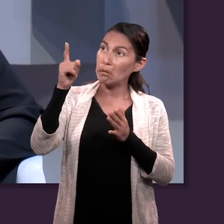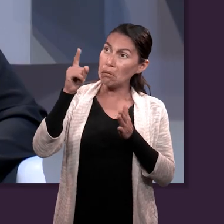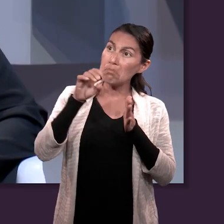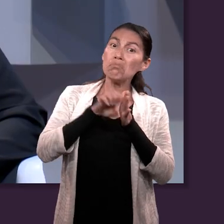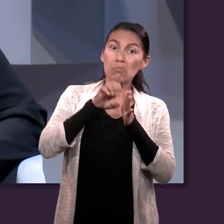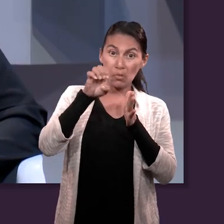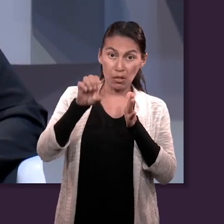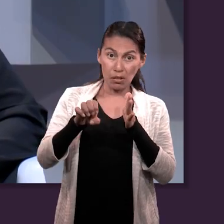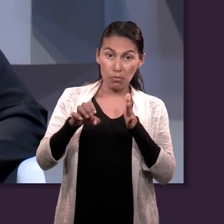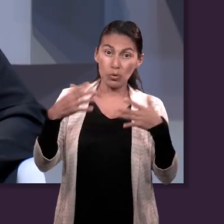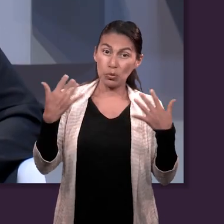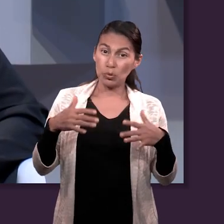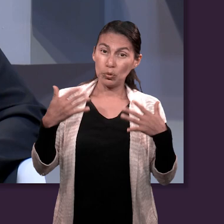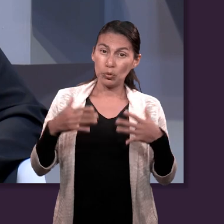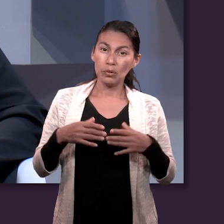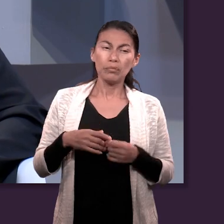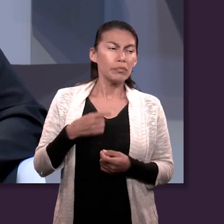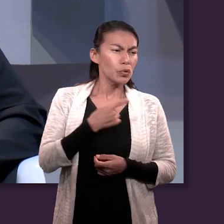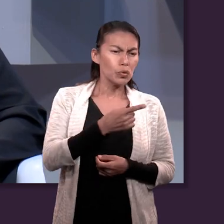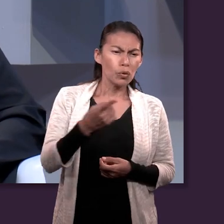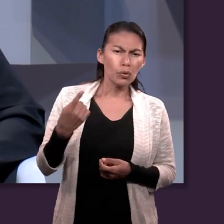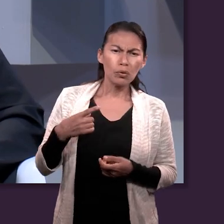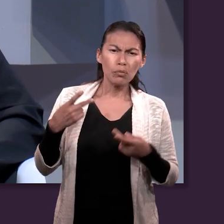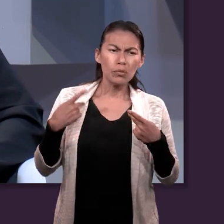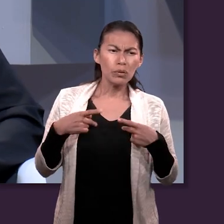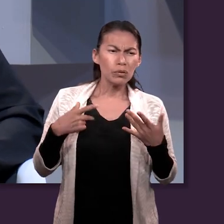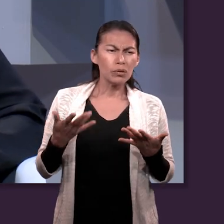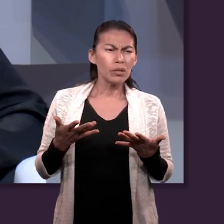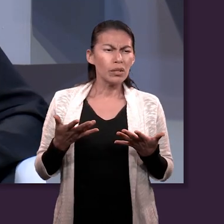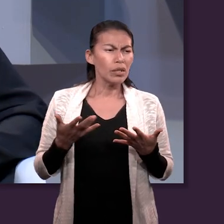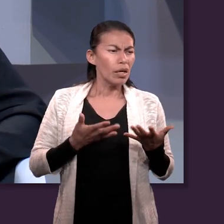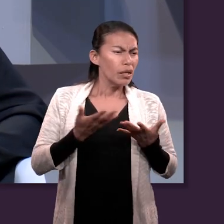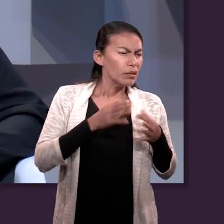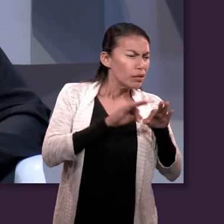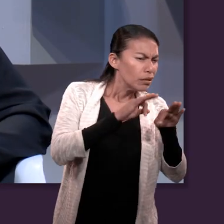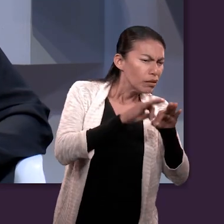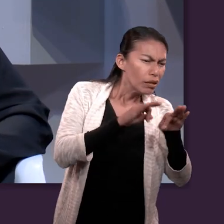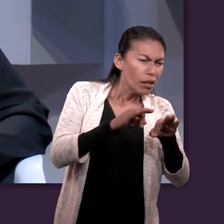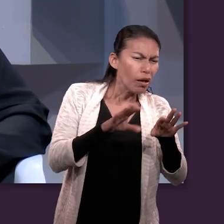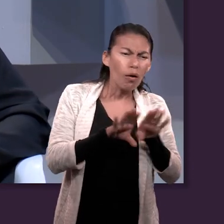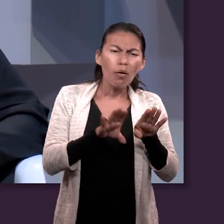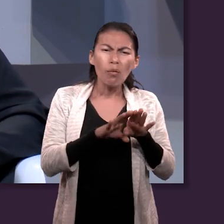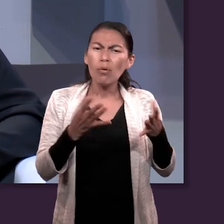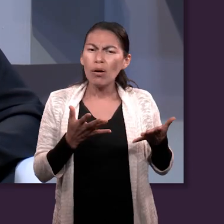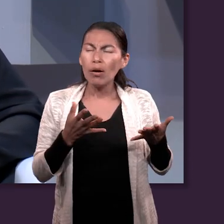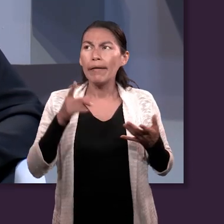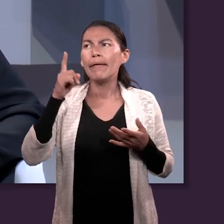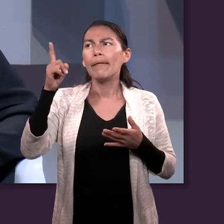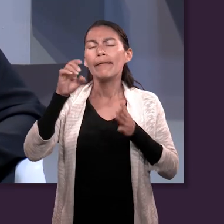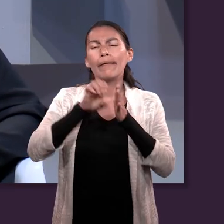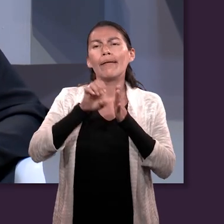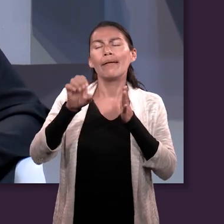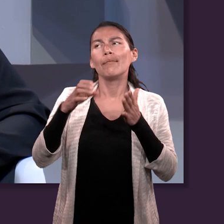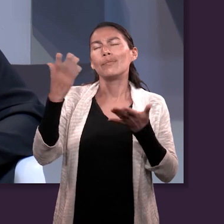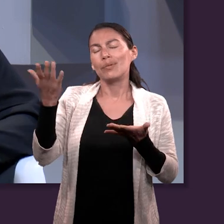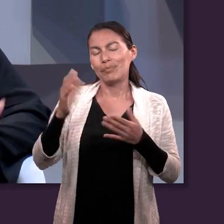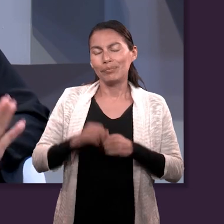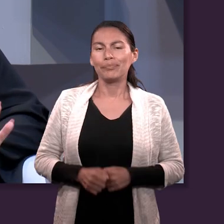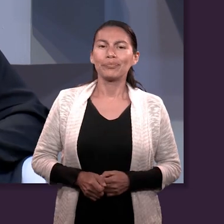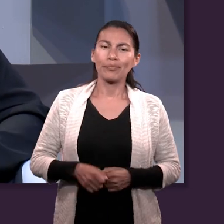ejemplo, también para nuestros momentos de actuar con otras personas. Y vamos a tener una pequeña pausa porque